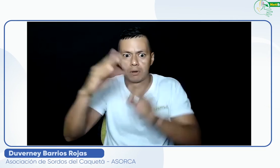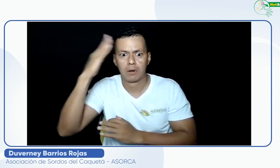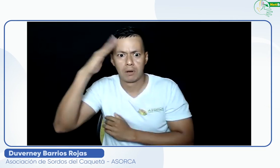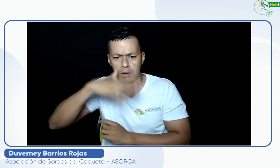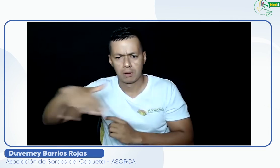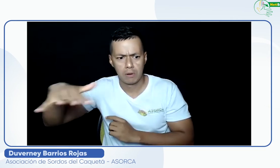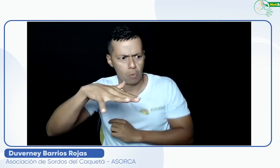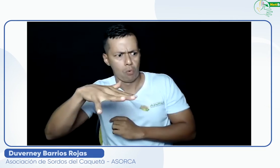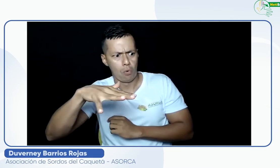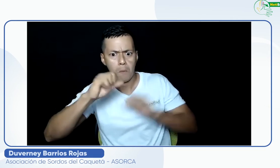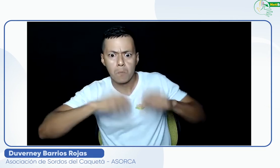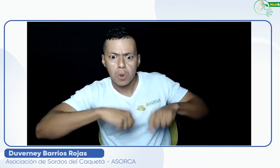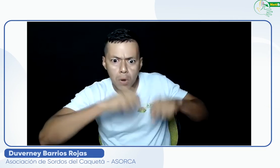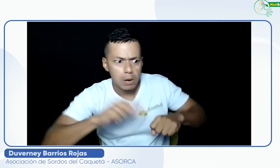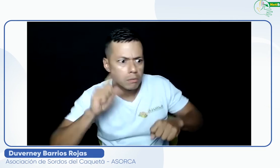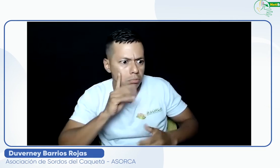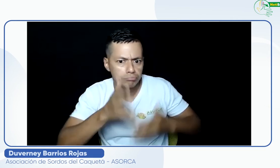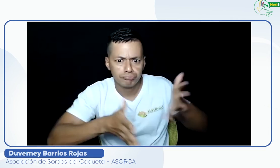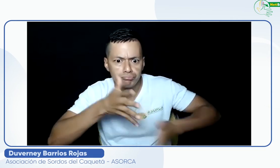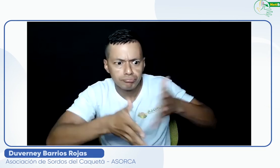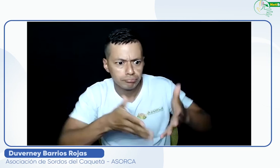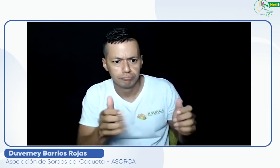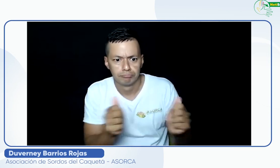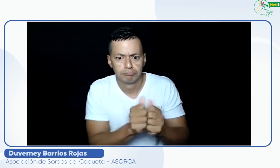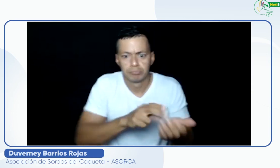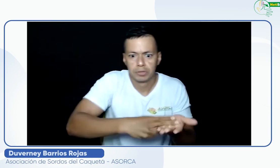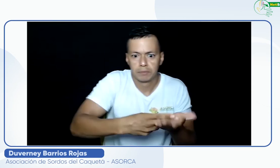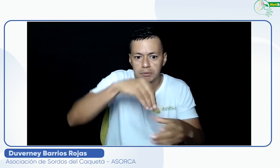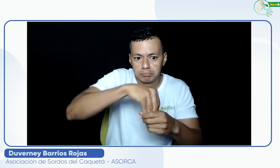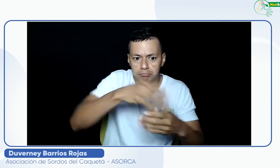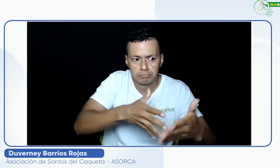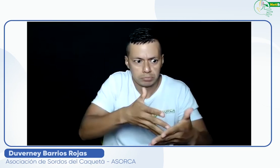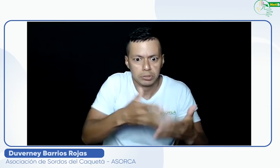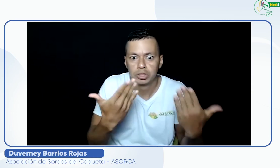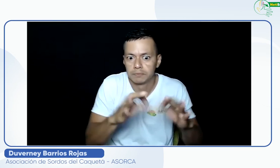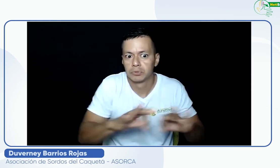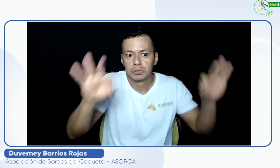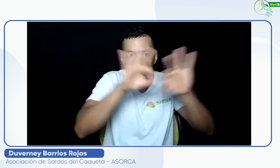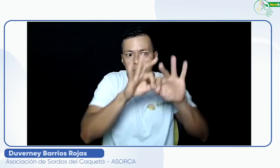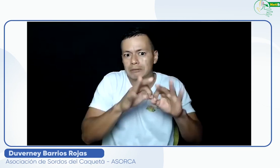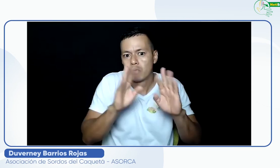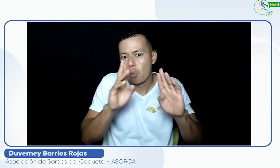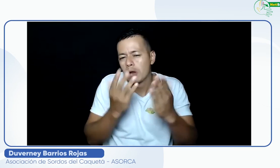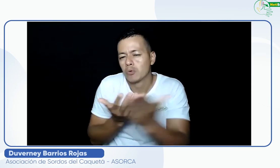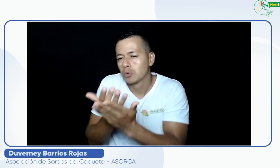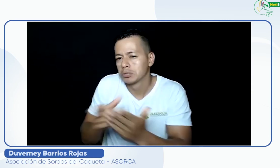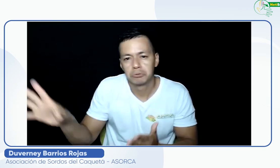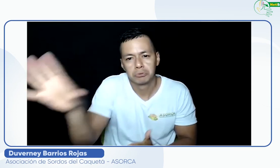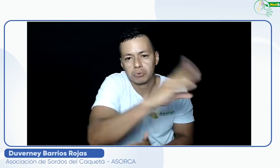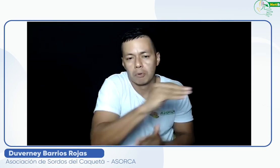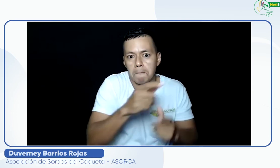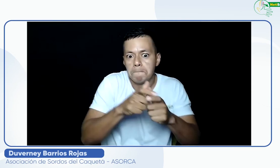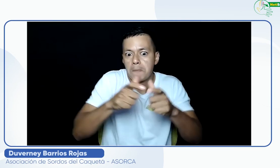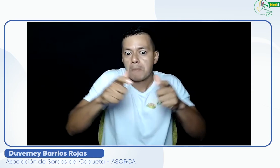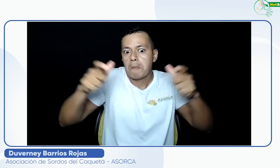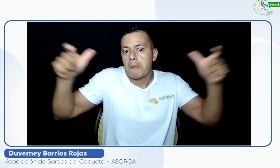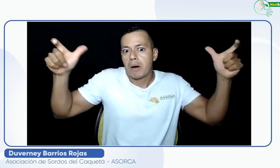nuestra forma de comunicación a los demás que la desconocen, de la mano del servicio de interpretación en línea, el cual es un gran beneficio. Mi